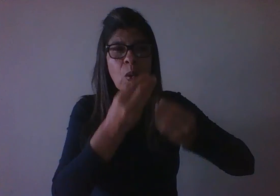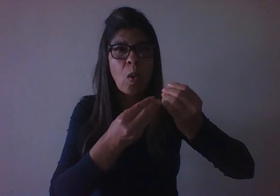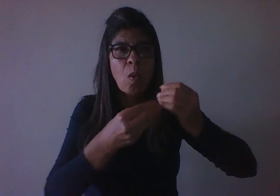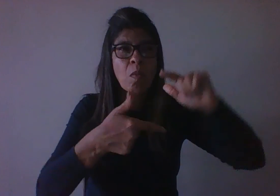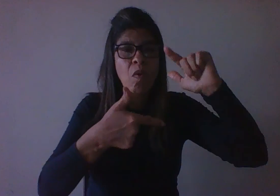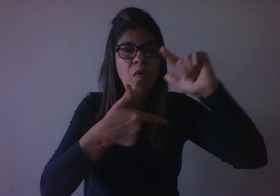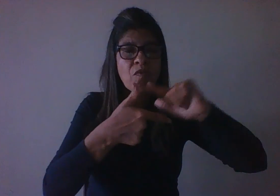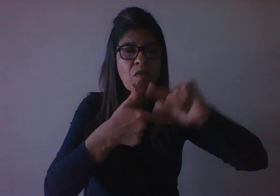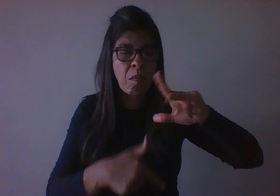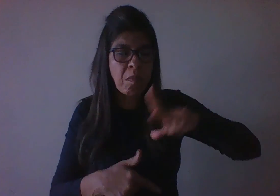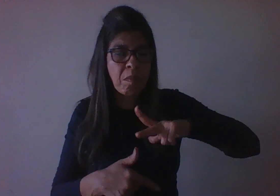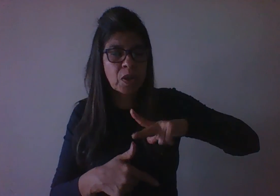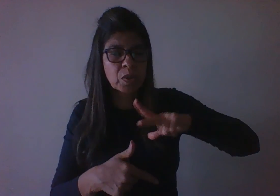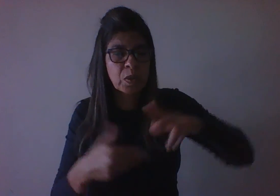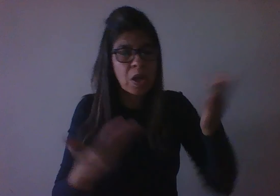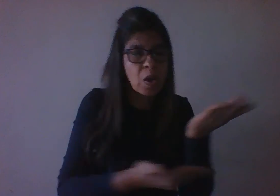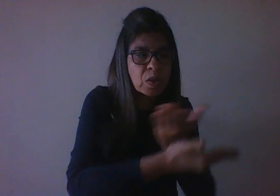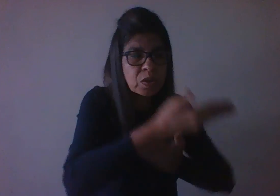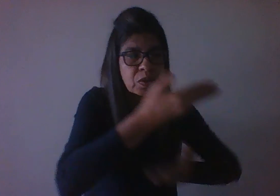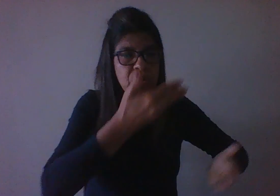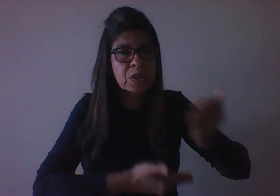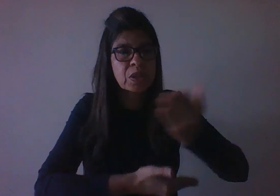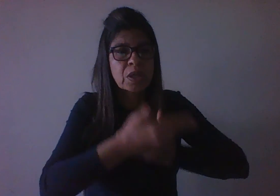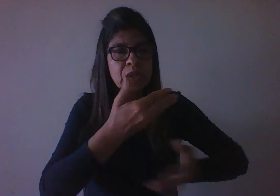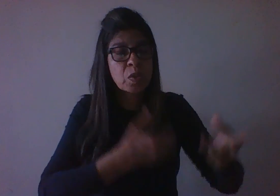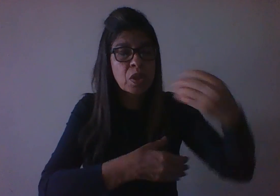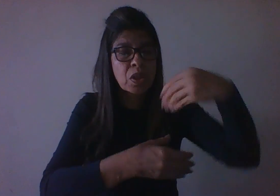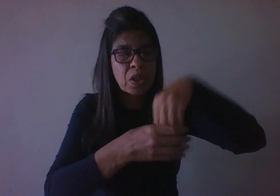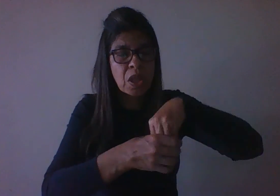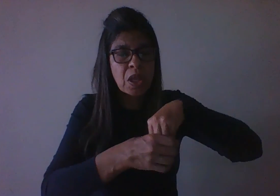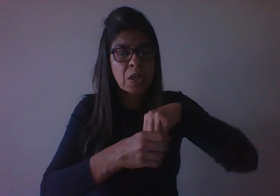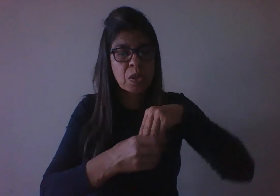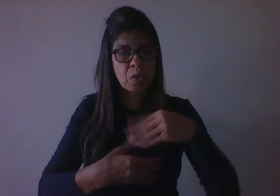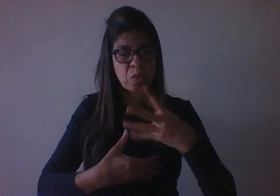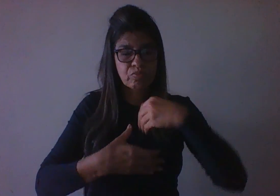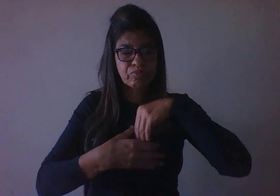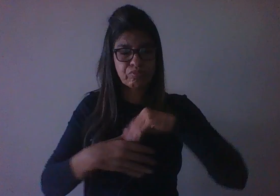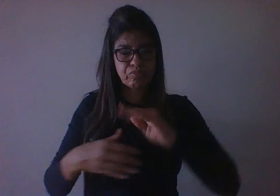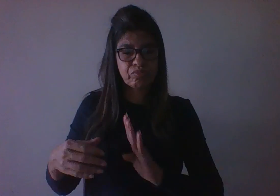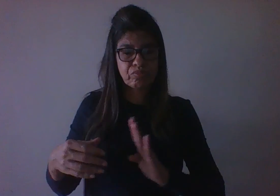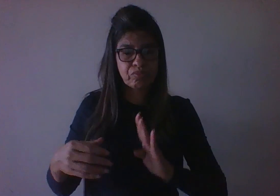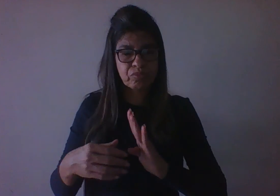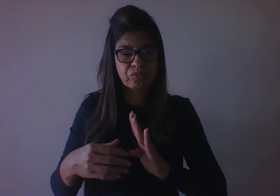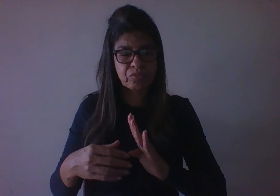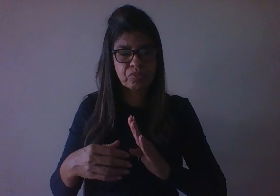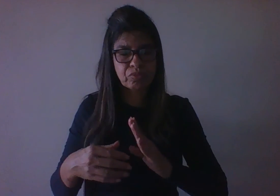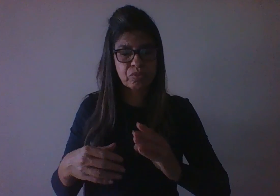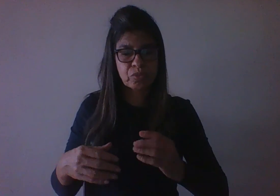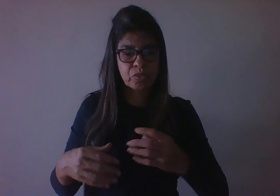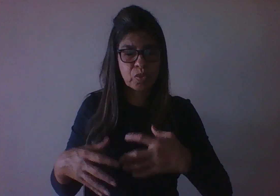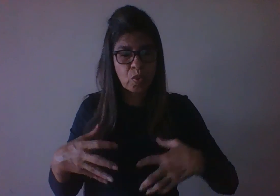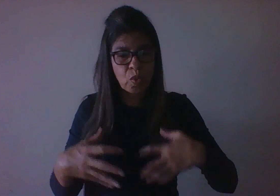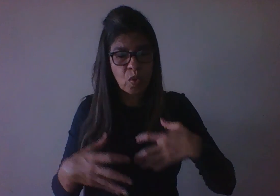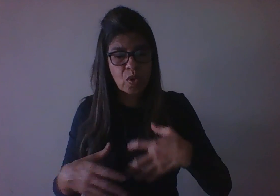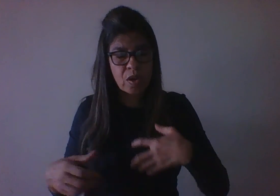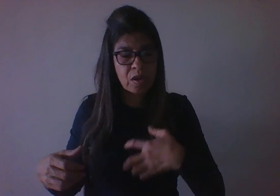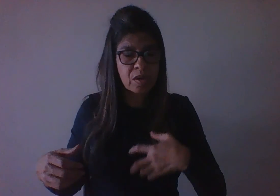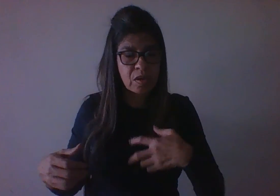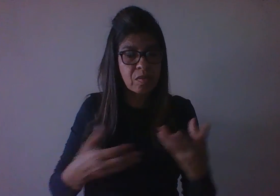de interação entre o organismo e o ambiente, que operam ao longo do tempo e compreendem os primeiros